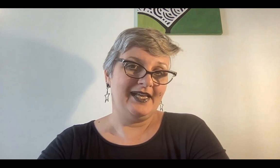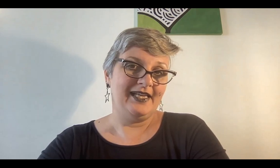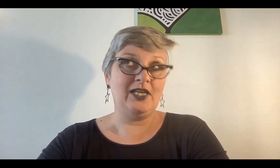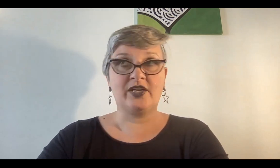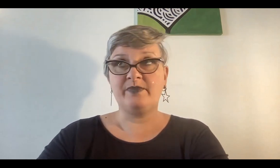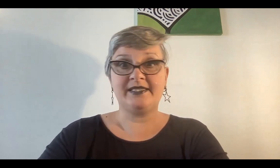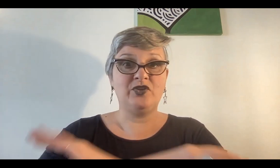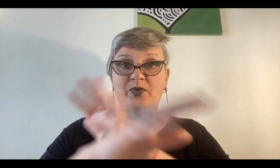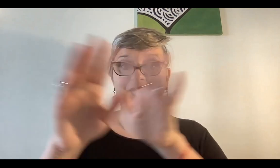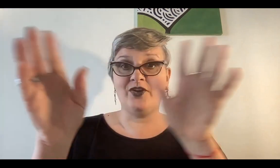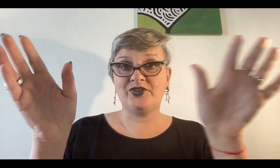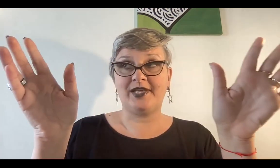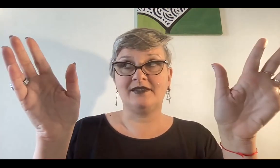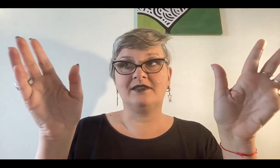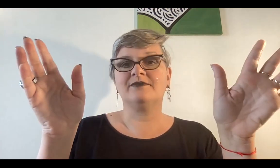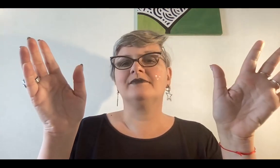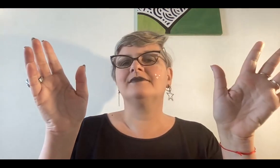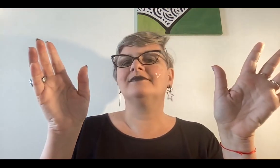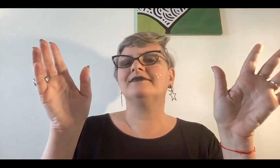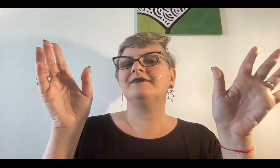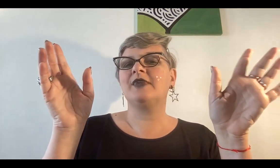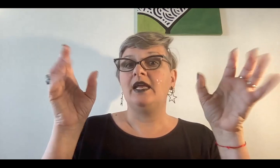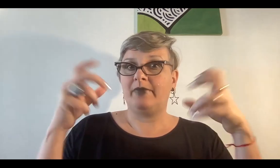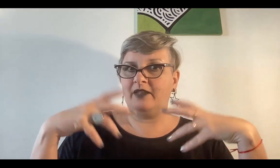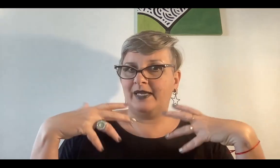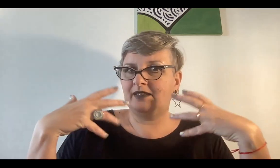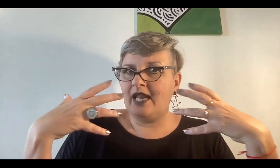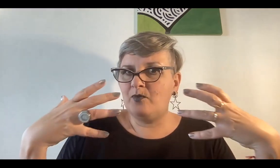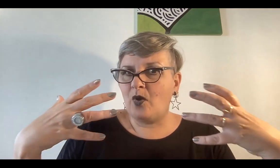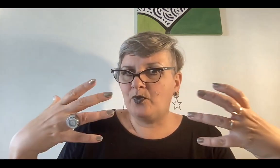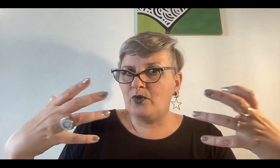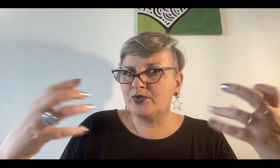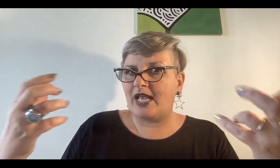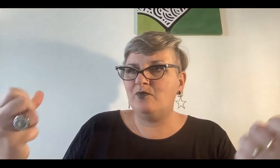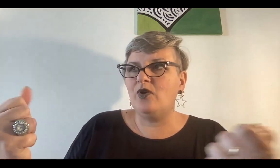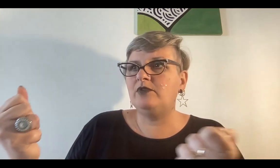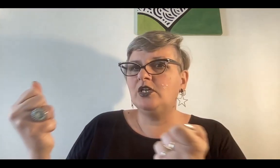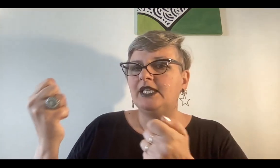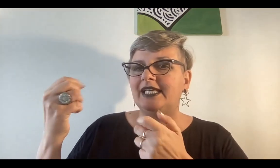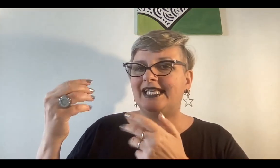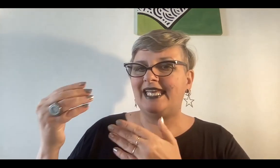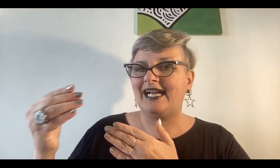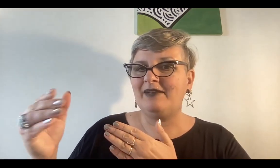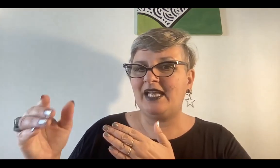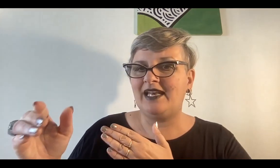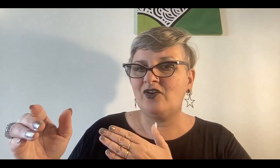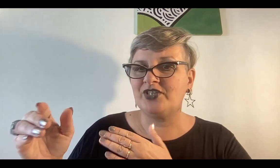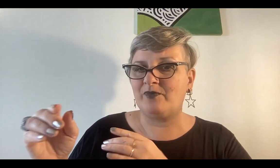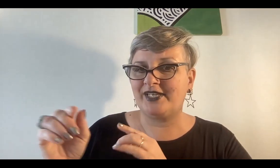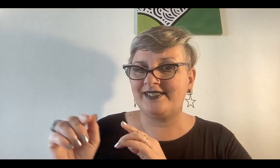Y los represento por dioses. Para advertir al populus, al pueblo, que haga bien las cosas, porque